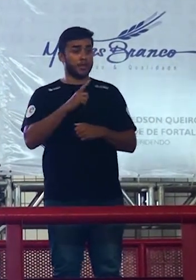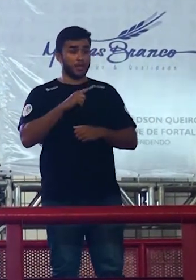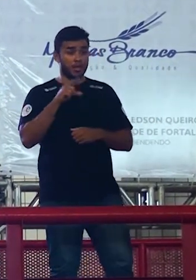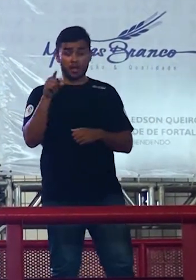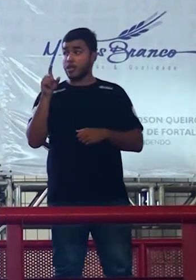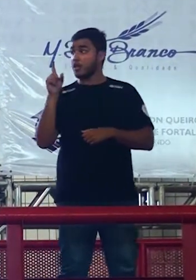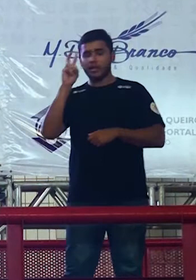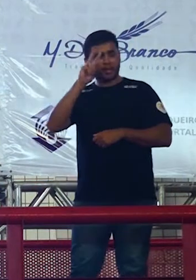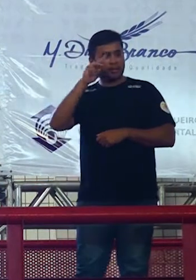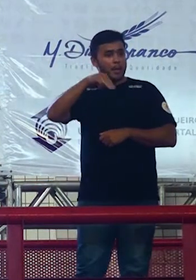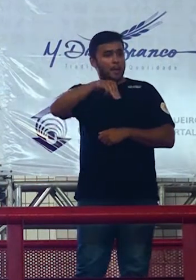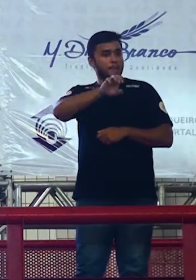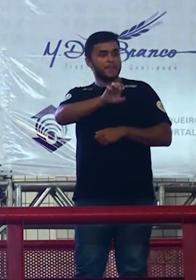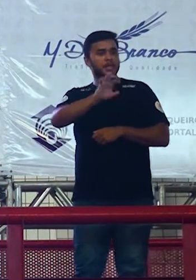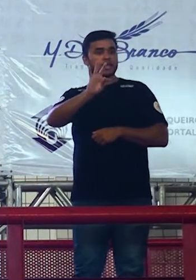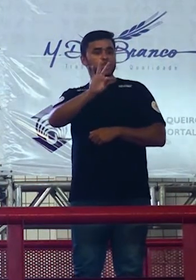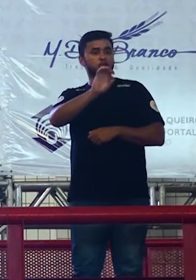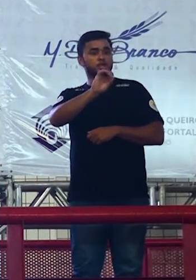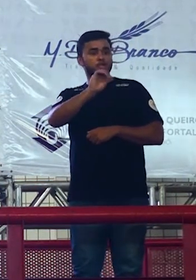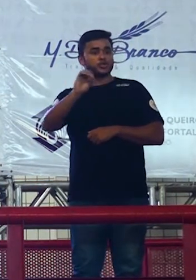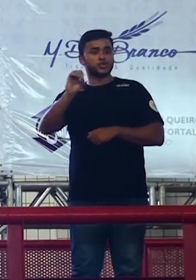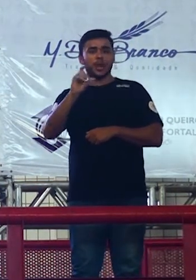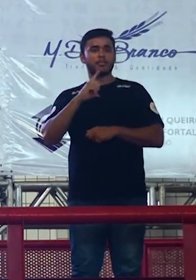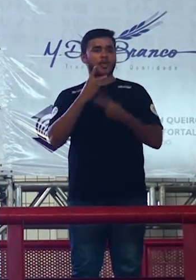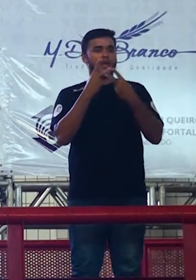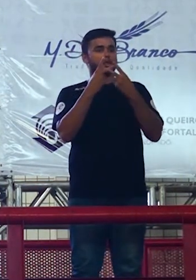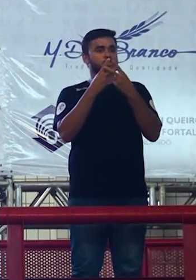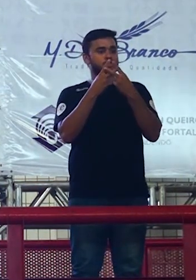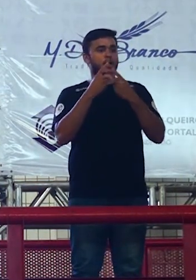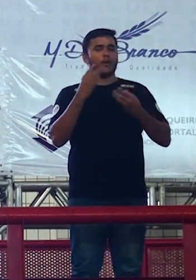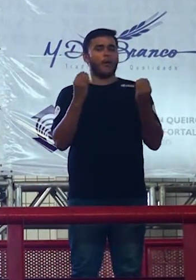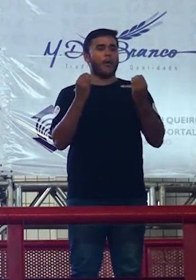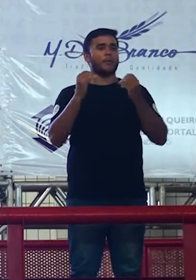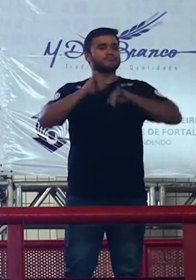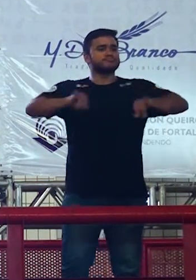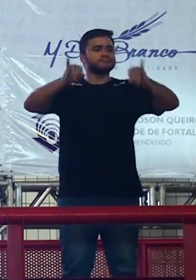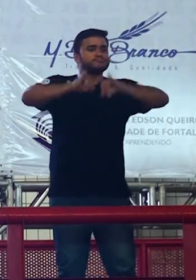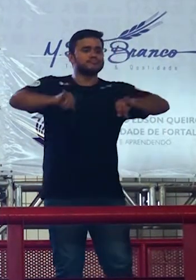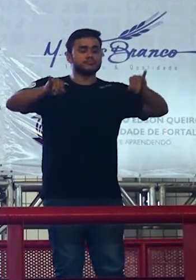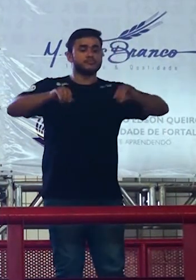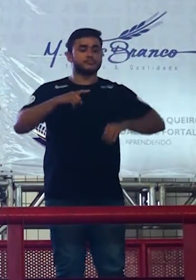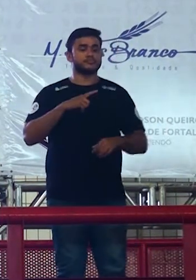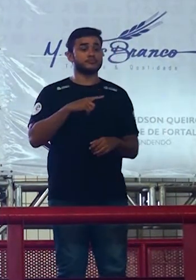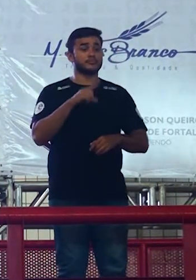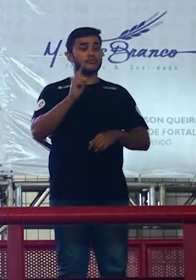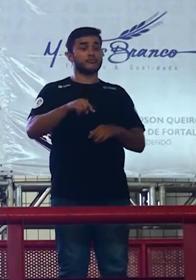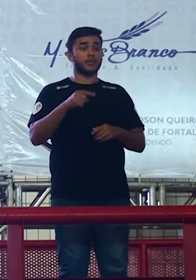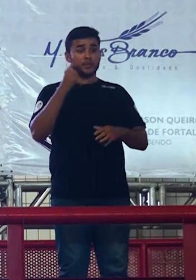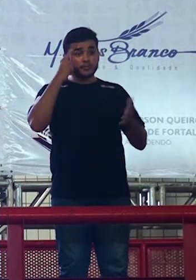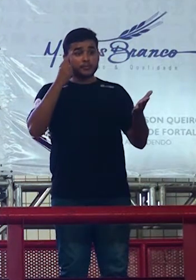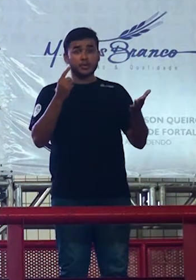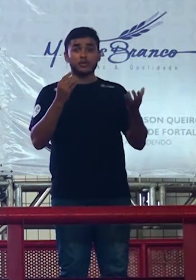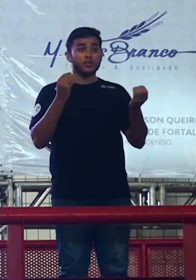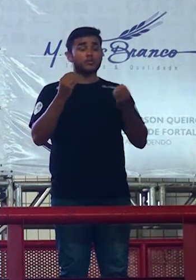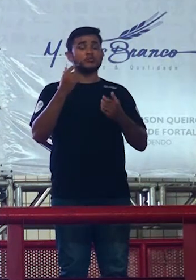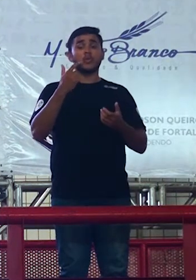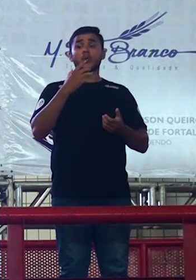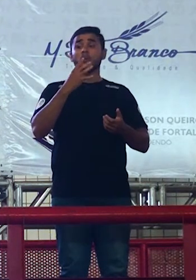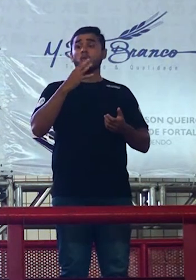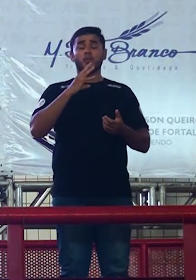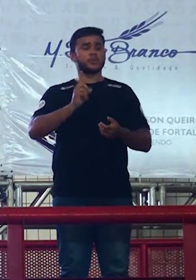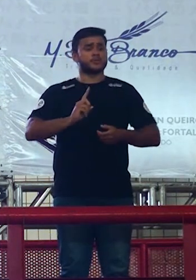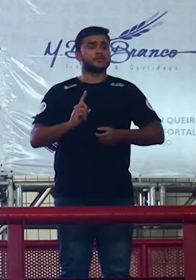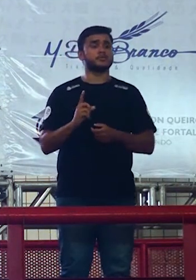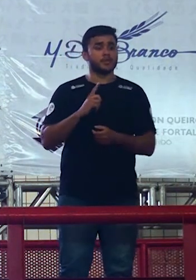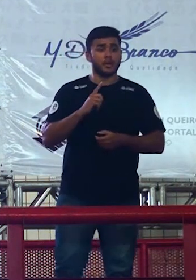meet you um aluno meu já me deu esse repertório para ver como a interação é legal aluno disse assim esse eu não conhecia professor e também